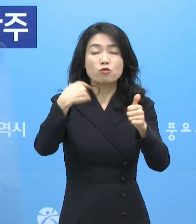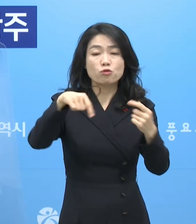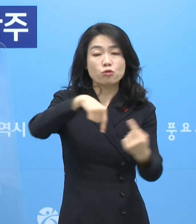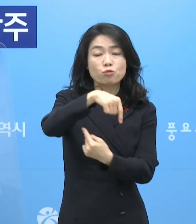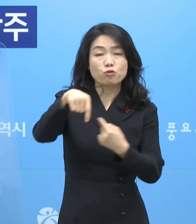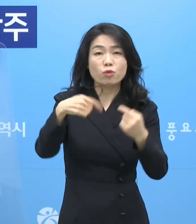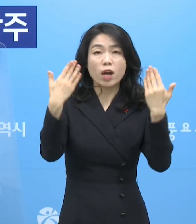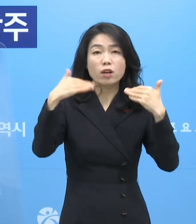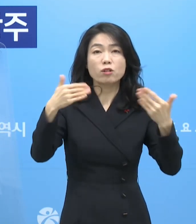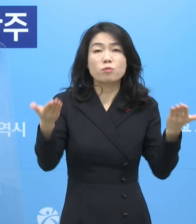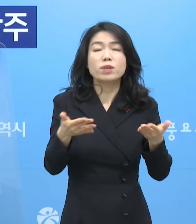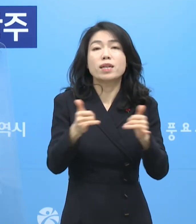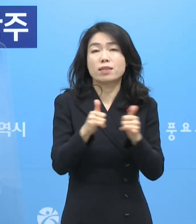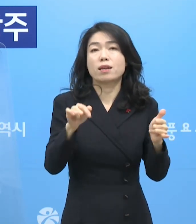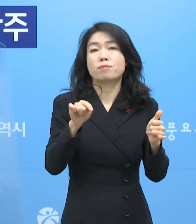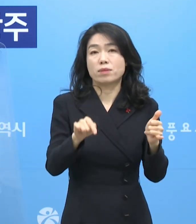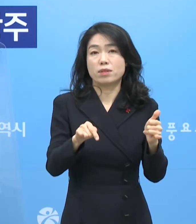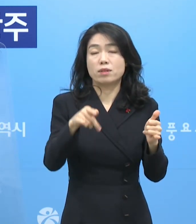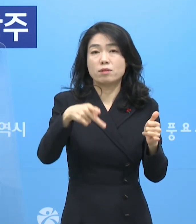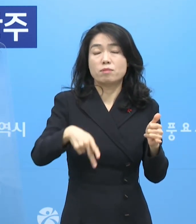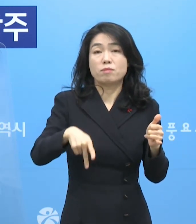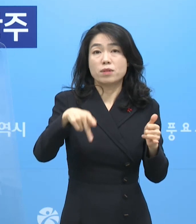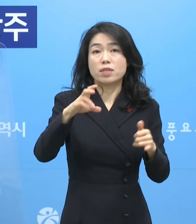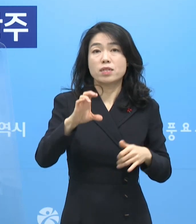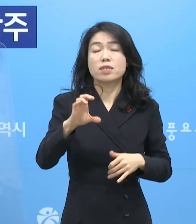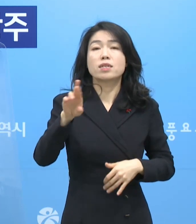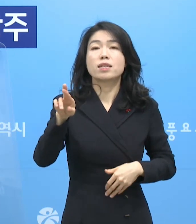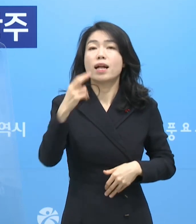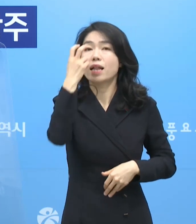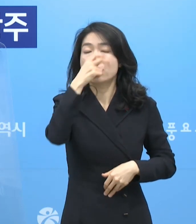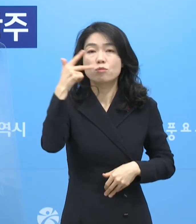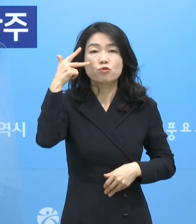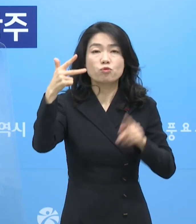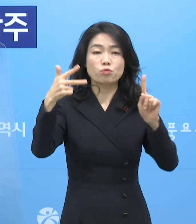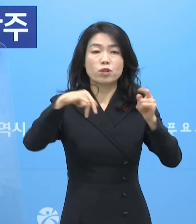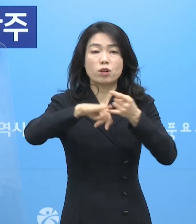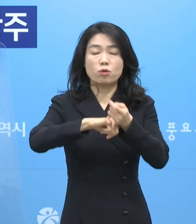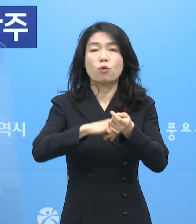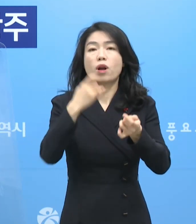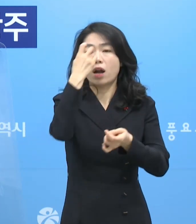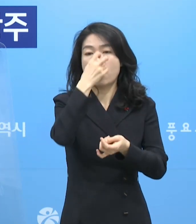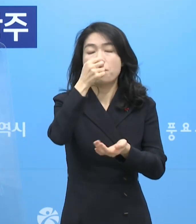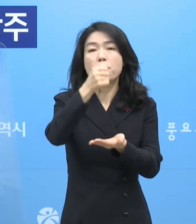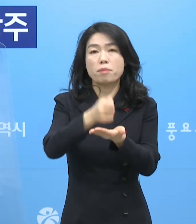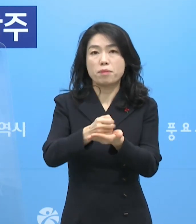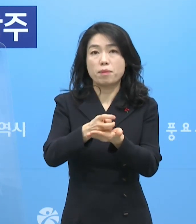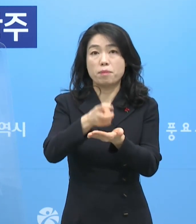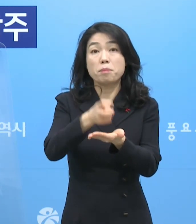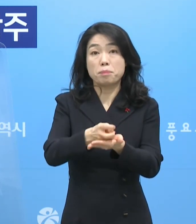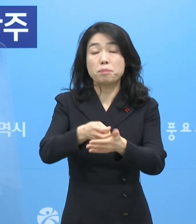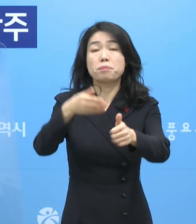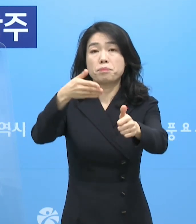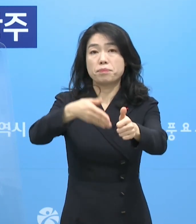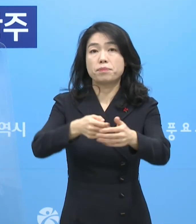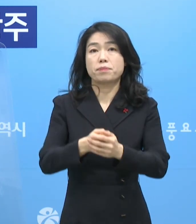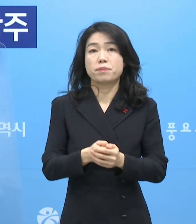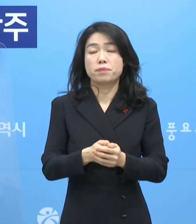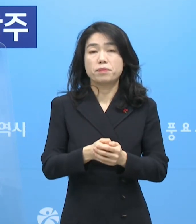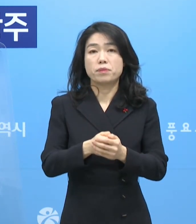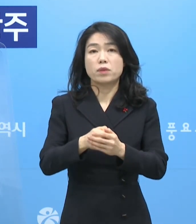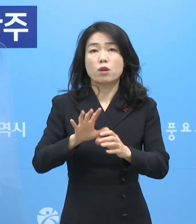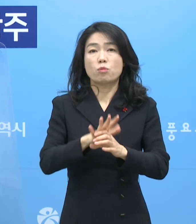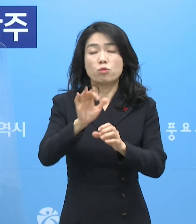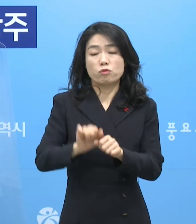학교의 종사자들께서는 PCR 검사를 주 1회 의무적으로 시행해야 합니다. 코로나19 감염